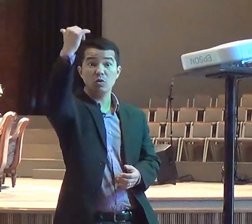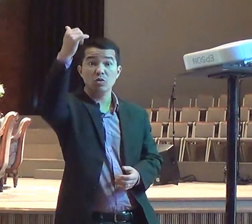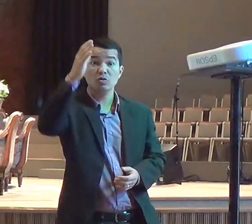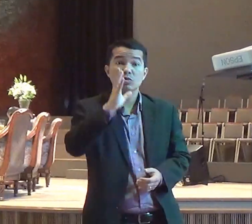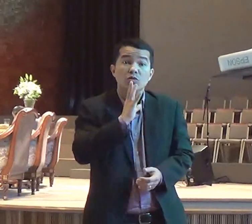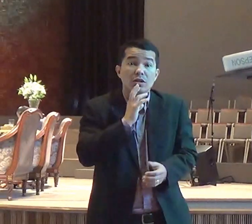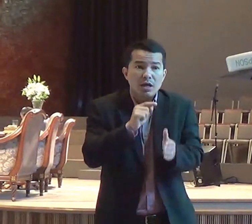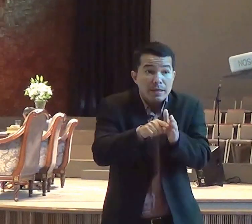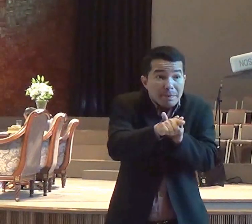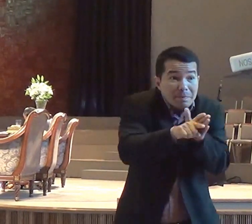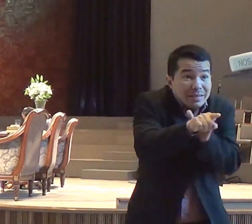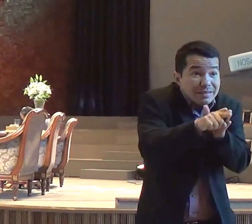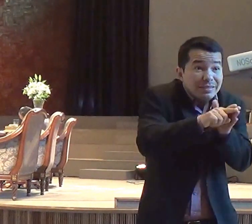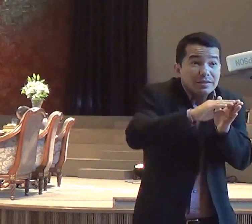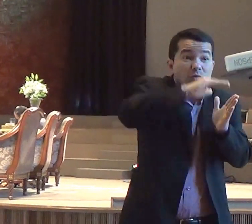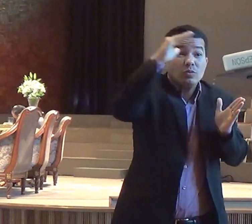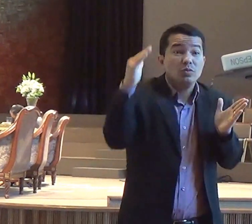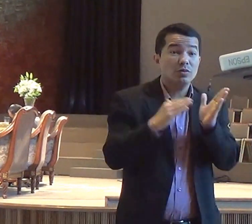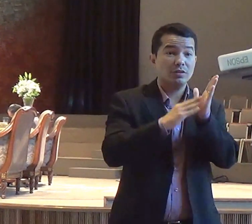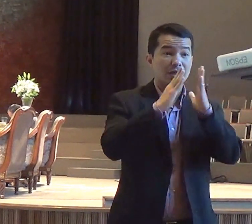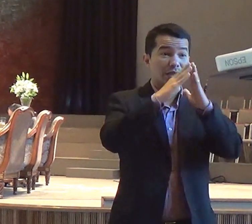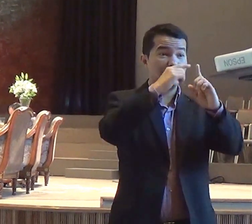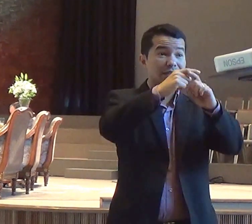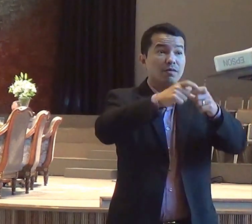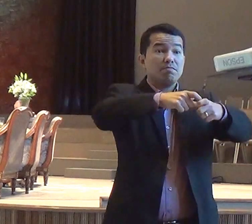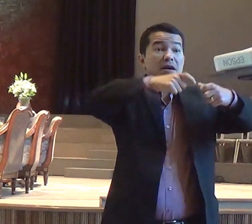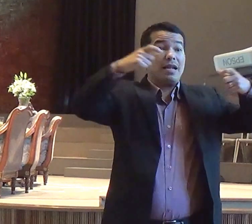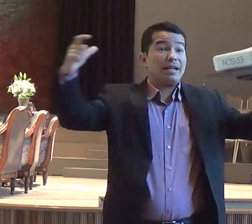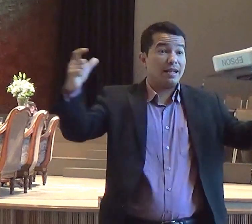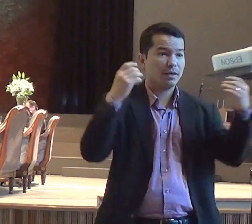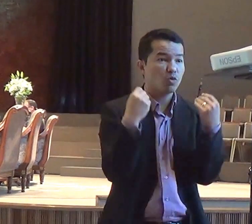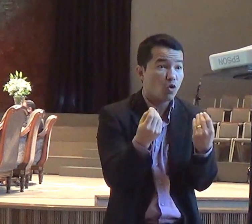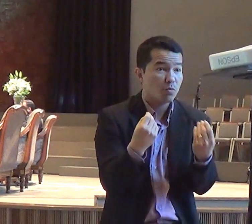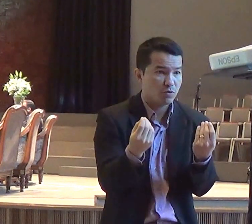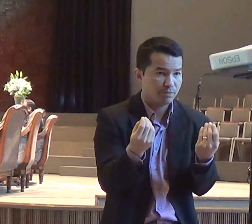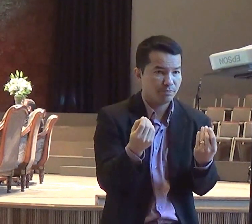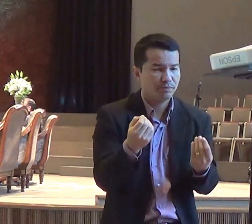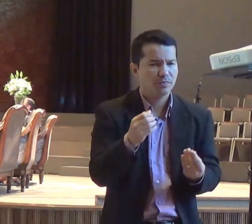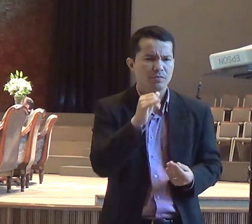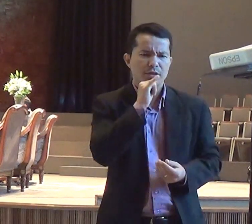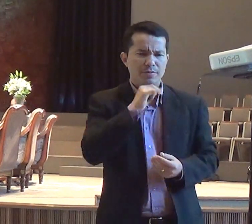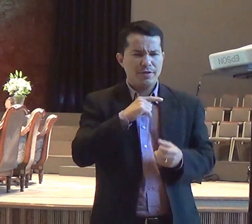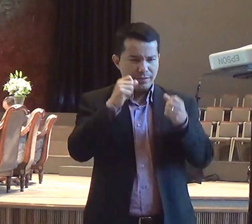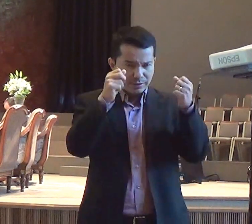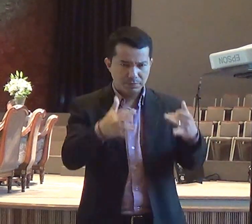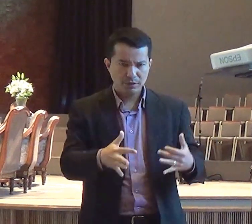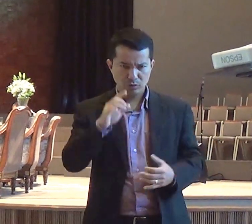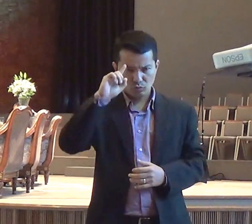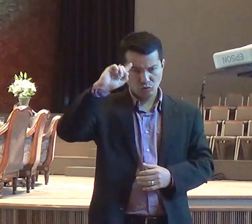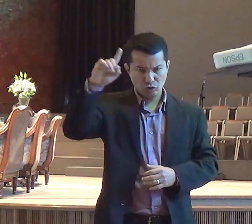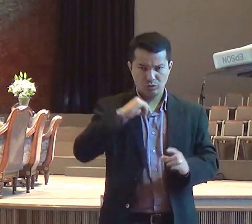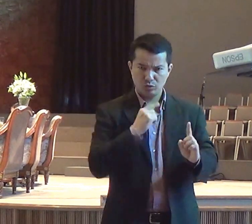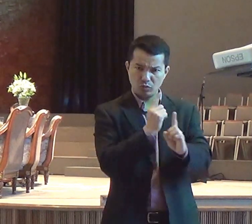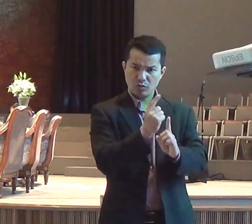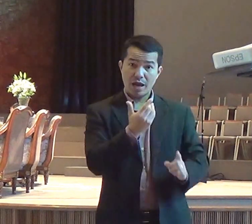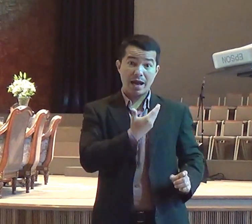uma história interessante, ele disse que ele encontrou um amigo de infância, e esse amigo de infância